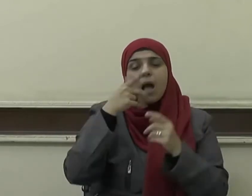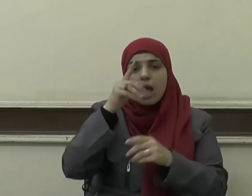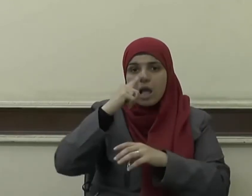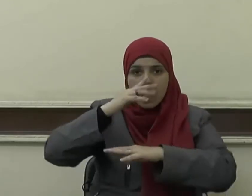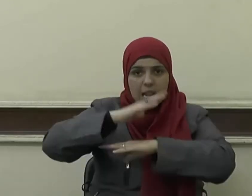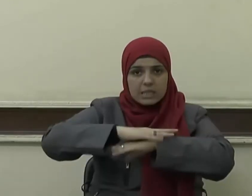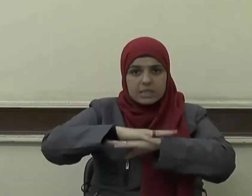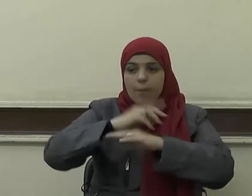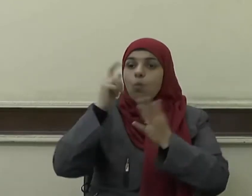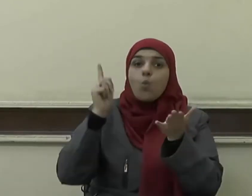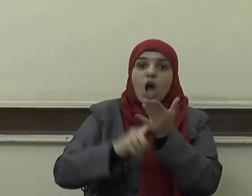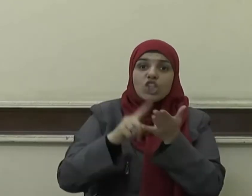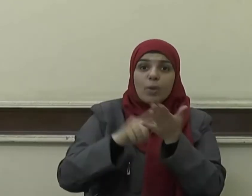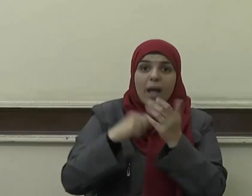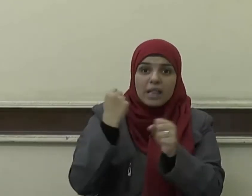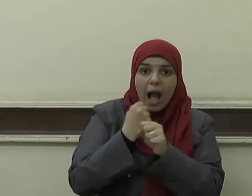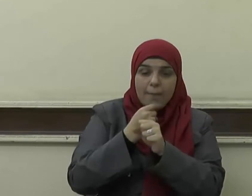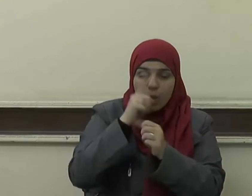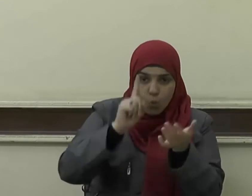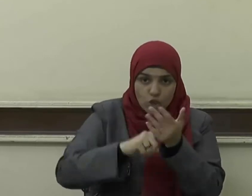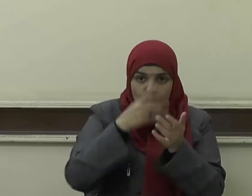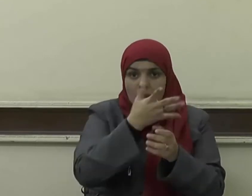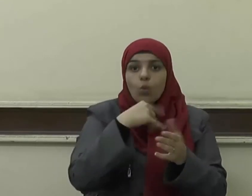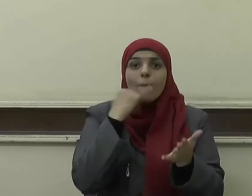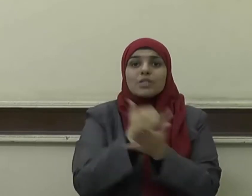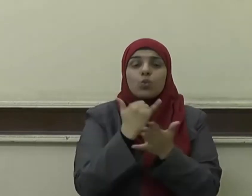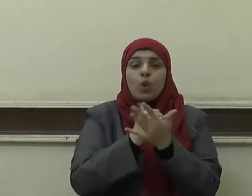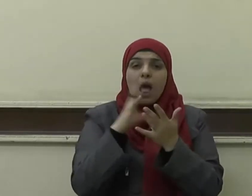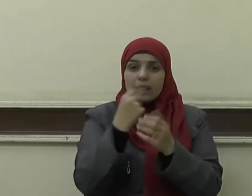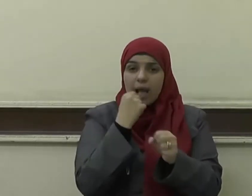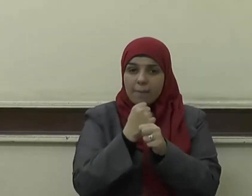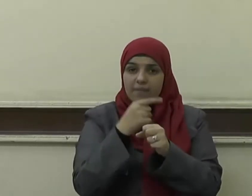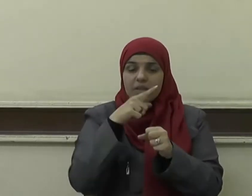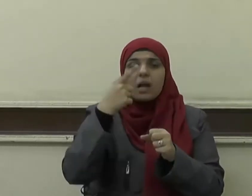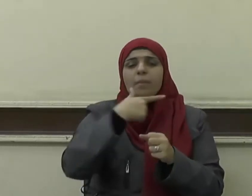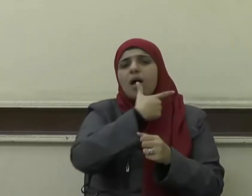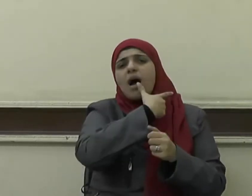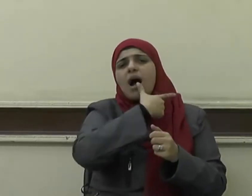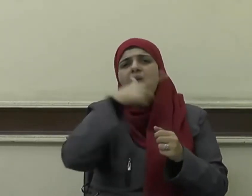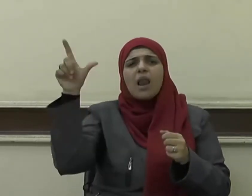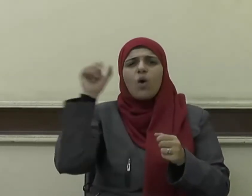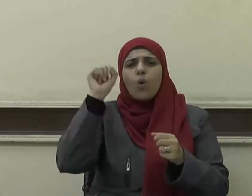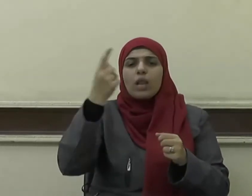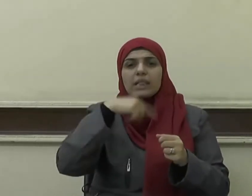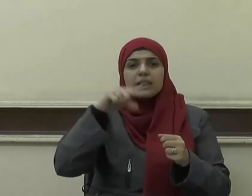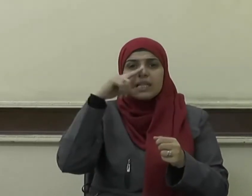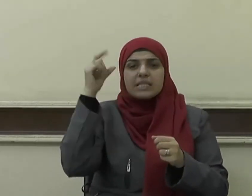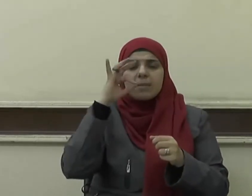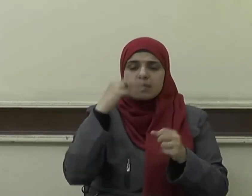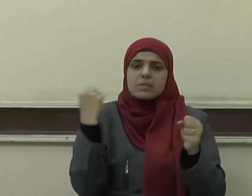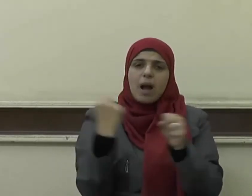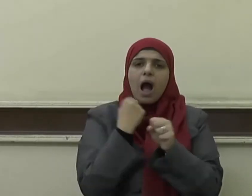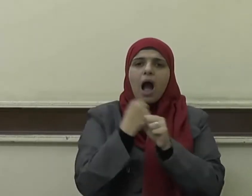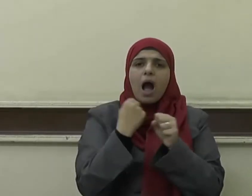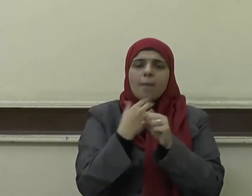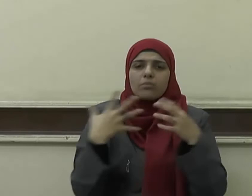كما أعلى الإسلام من قيمة العمل بروح الجماعة وجعل وحدة الصف وتكاتف